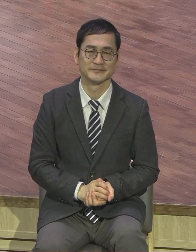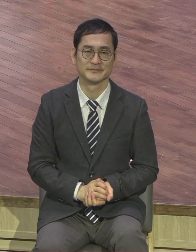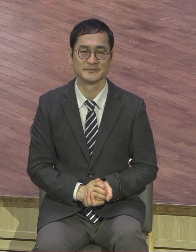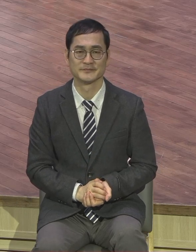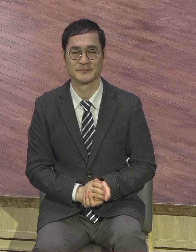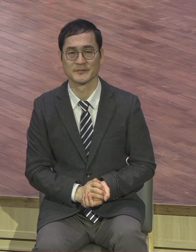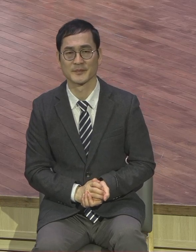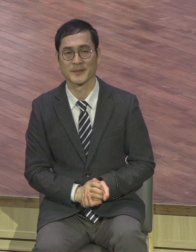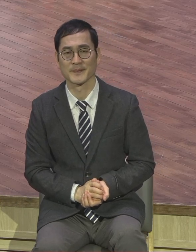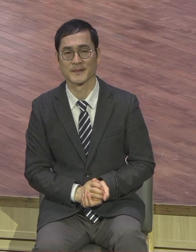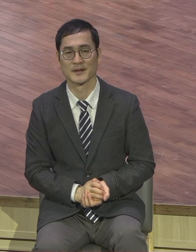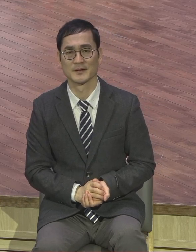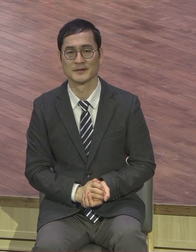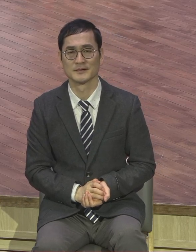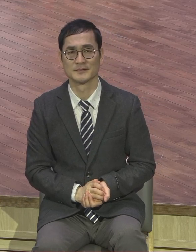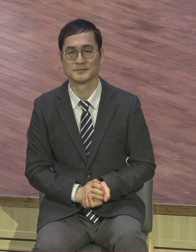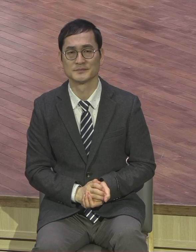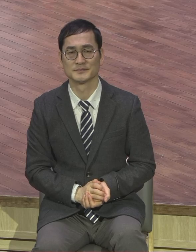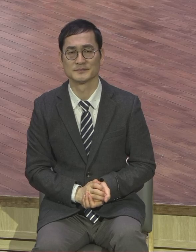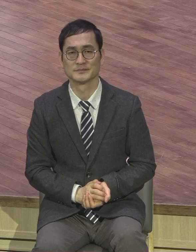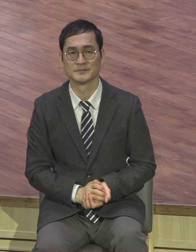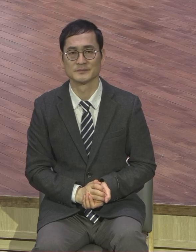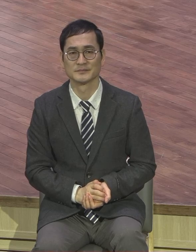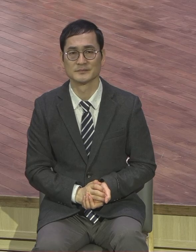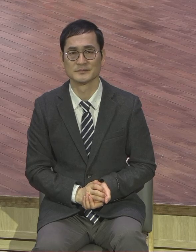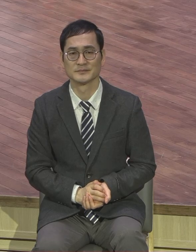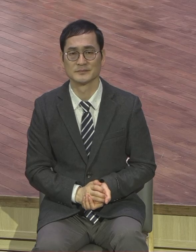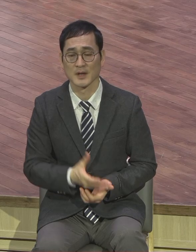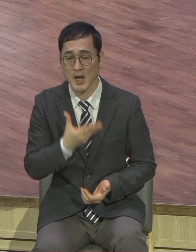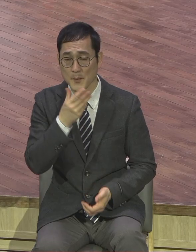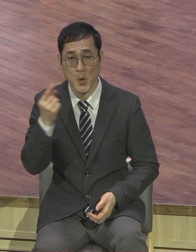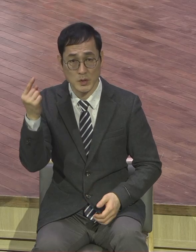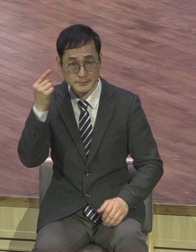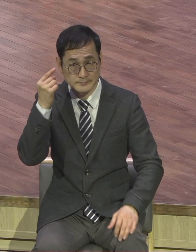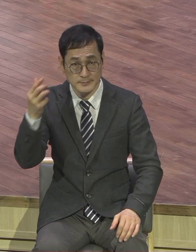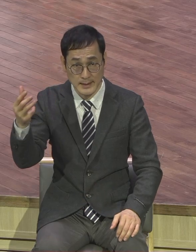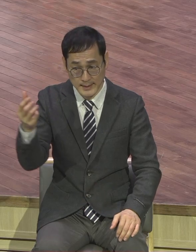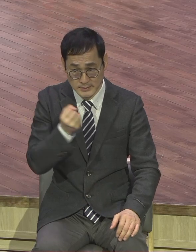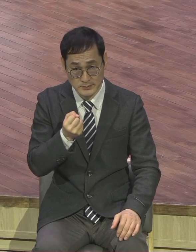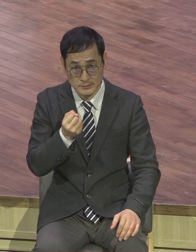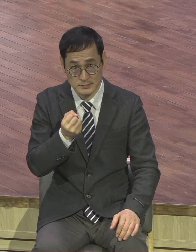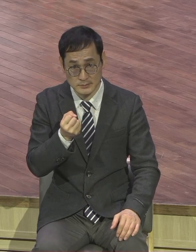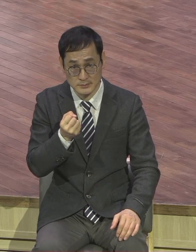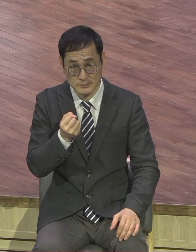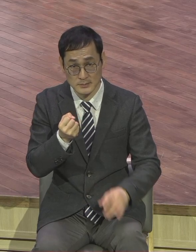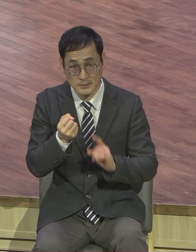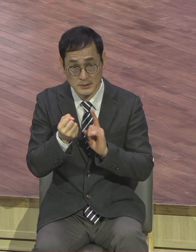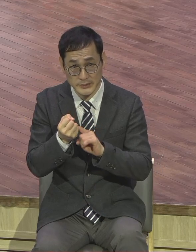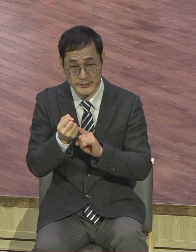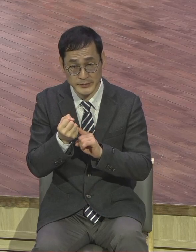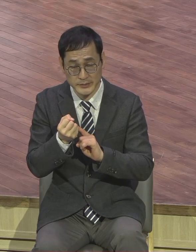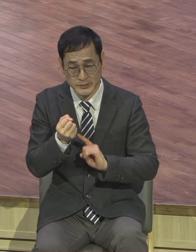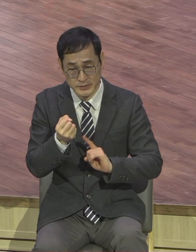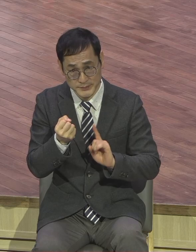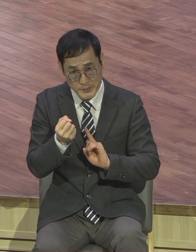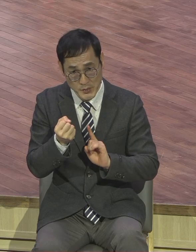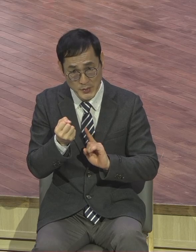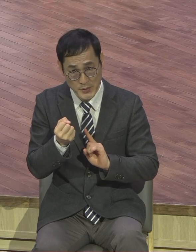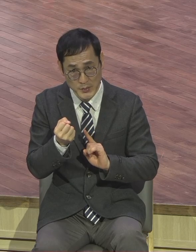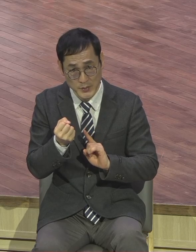여러분이 이 생명의 보험이 가졌다. 이것이 어떤 것인지 분명히 여러분이 그렇게 체험을 해야 된다.